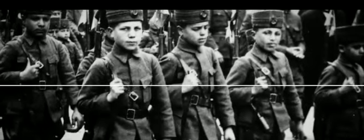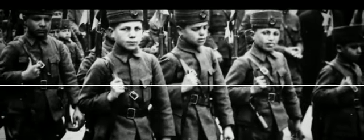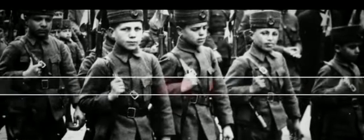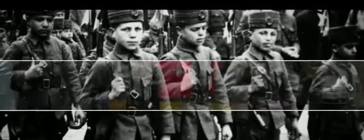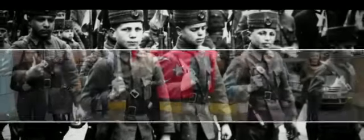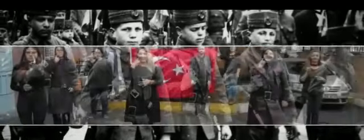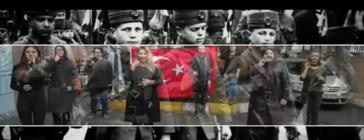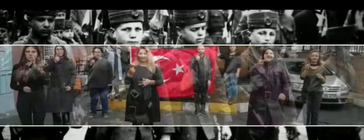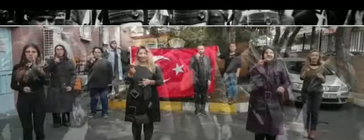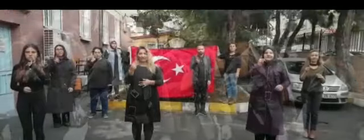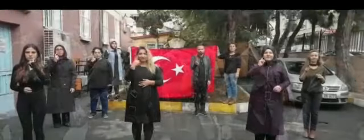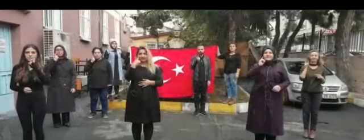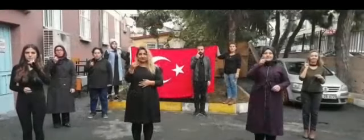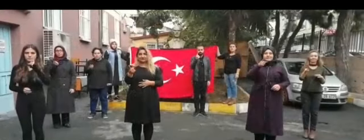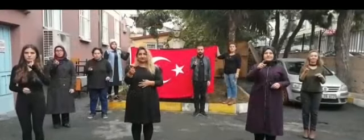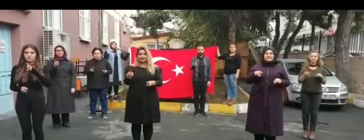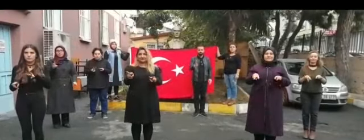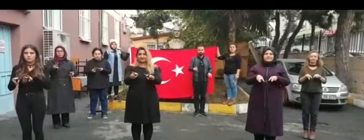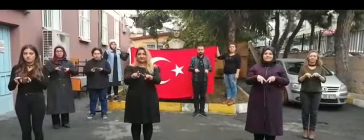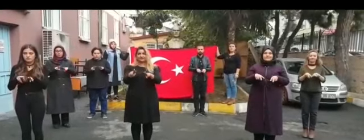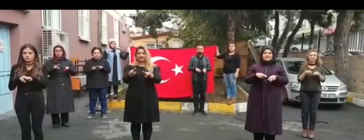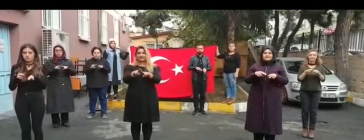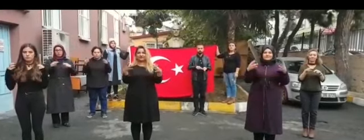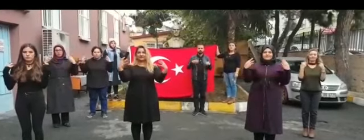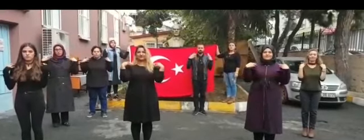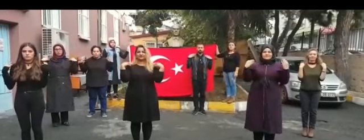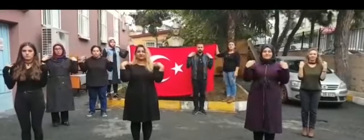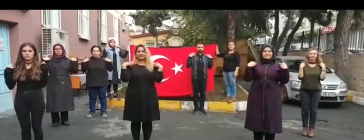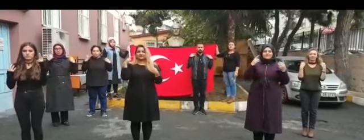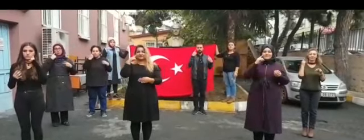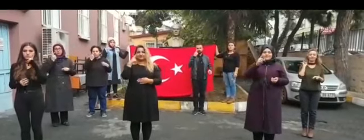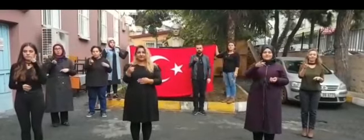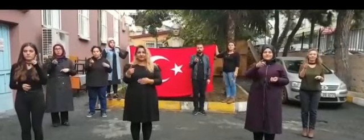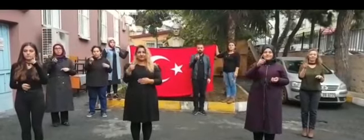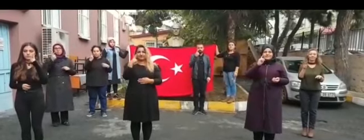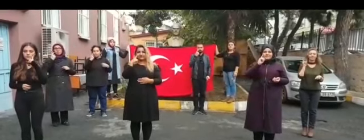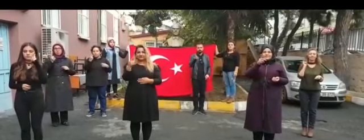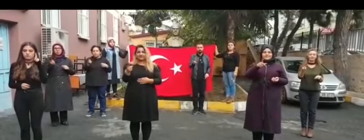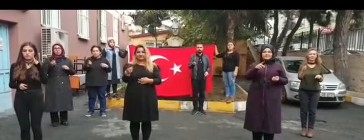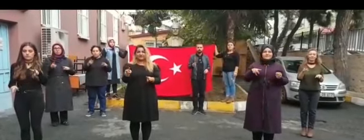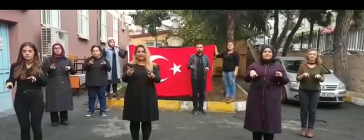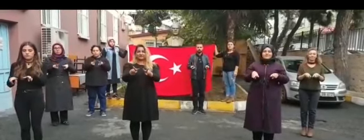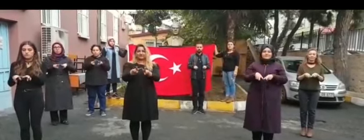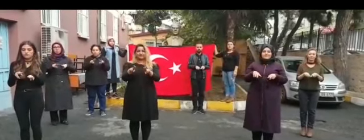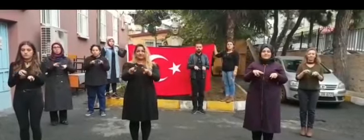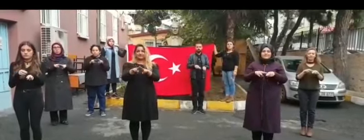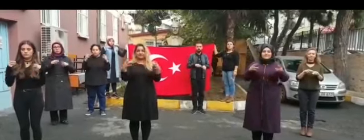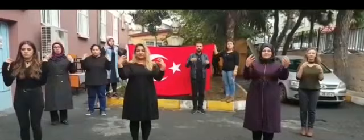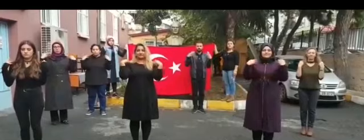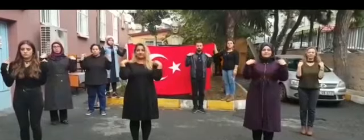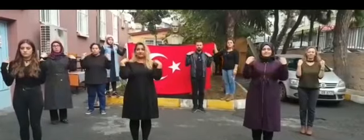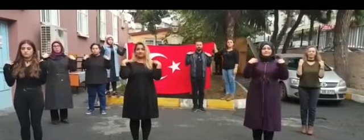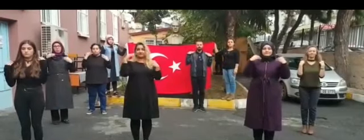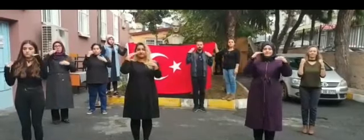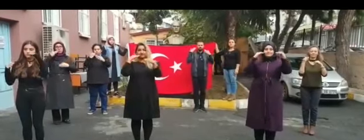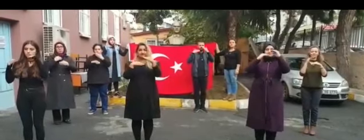Atam, atam, Mustafa Kemal Paşam Atam, atam, Mustafa Kemal Paşam Milli